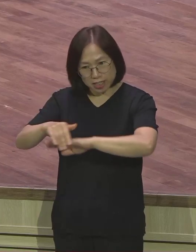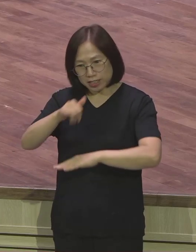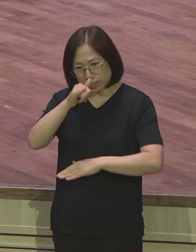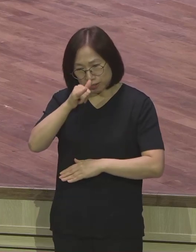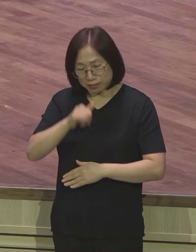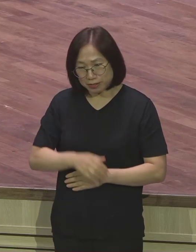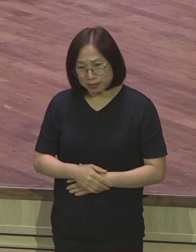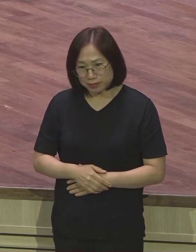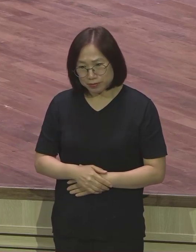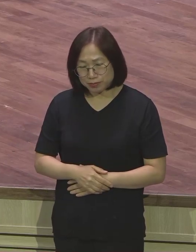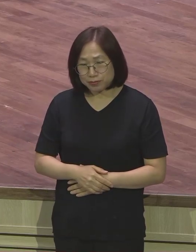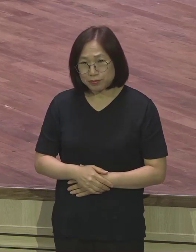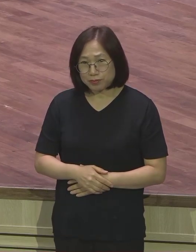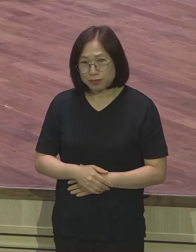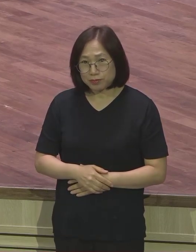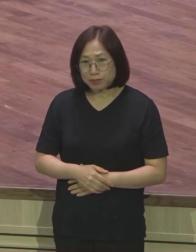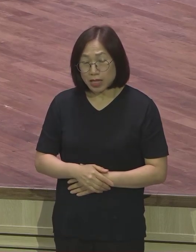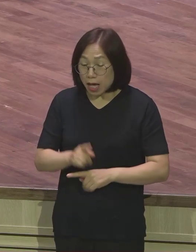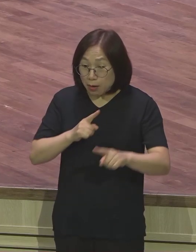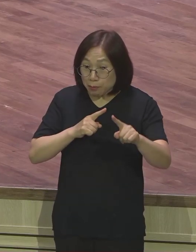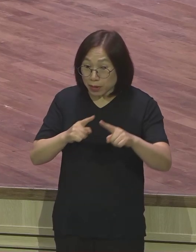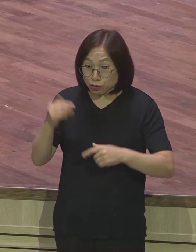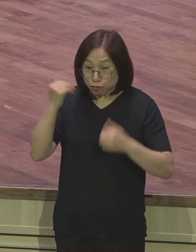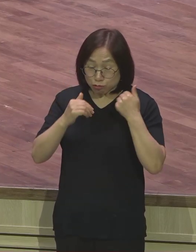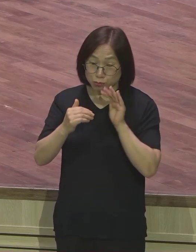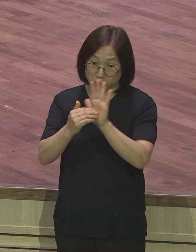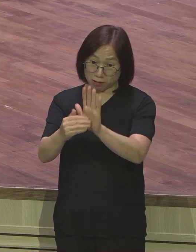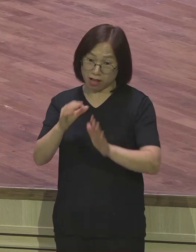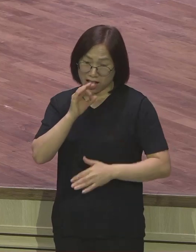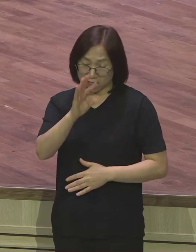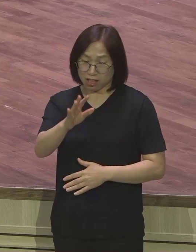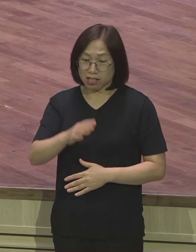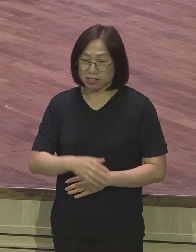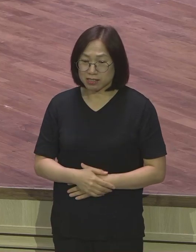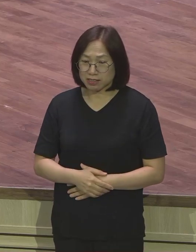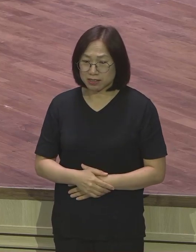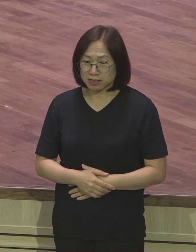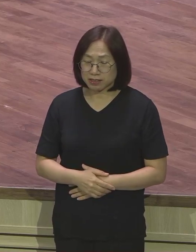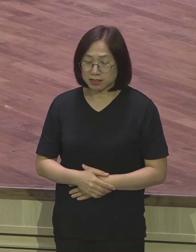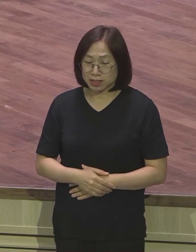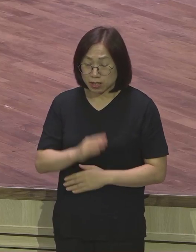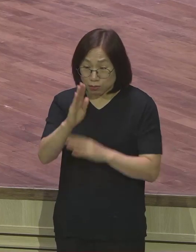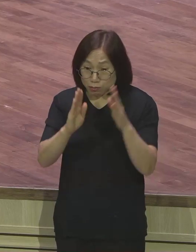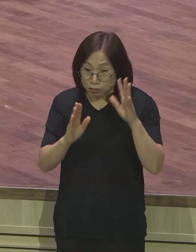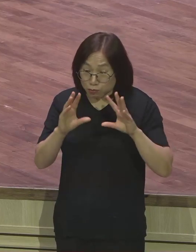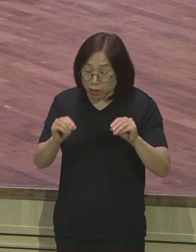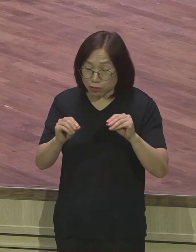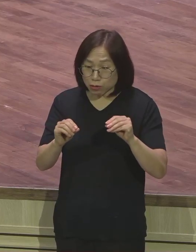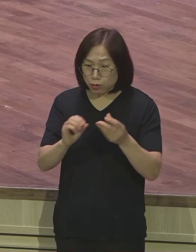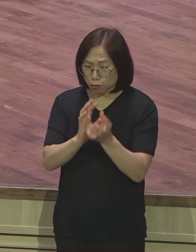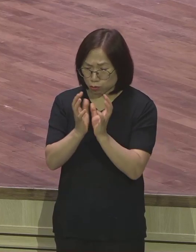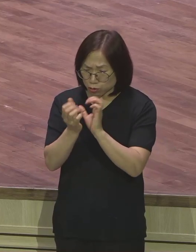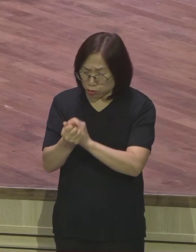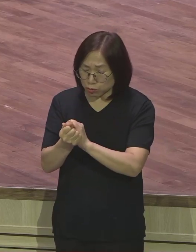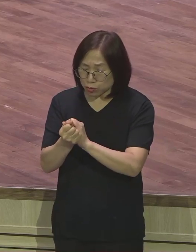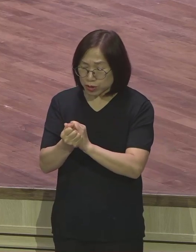그래서 말씀 그 누구도 막을 수 없는 거예요 푸른 말하고 꽃은 시들어도 나 여호와의 말씀은